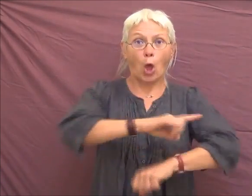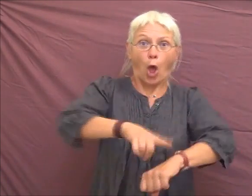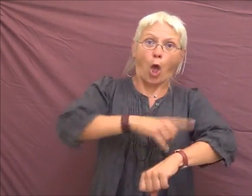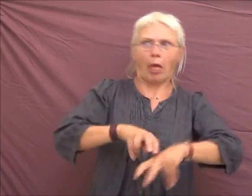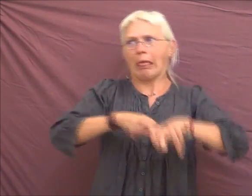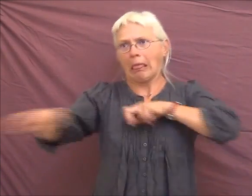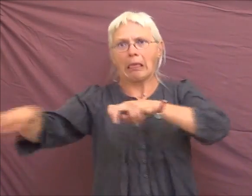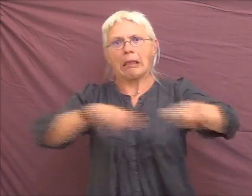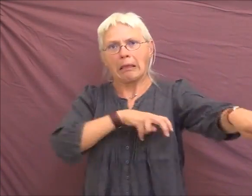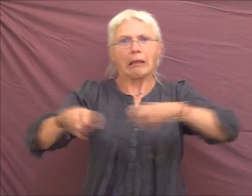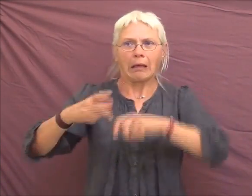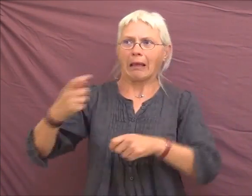durant toute leur enfance.